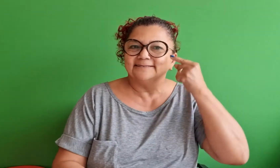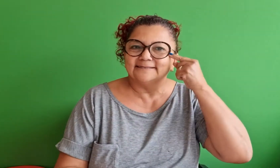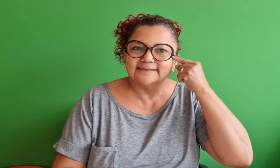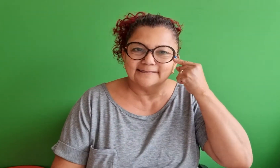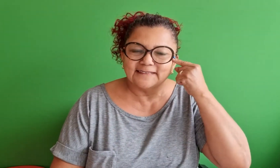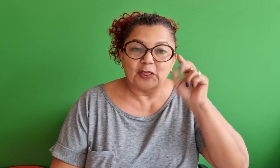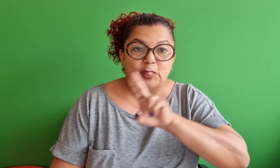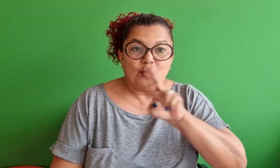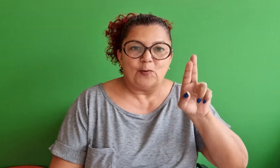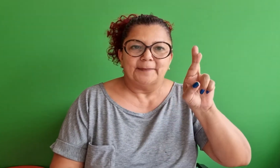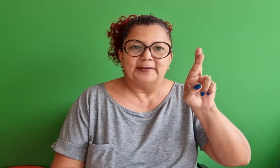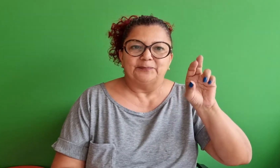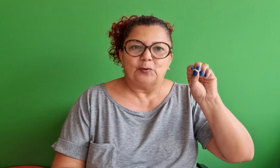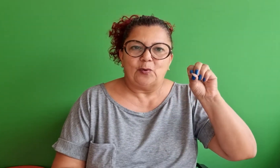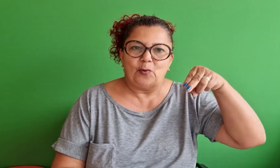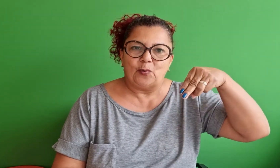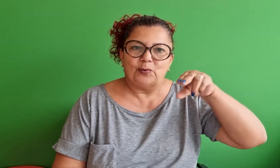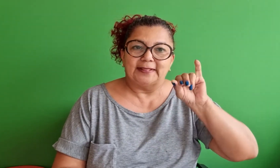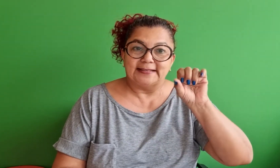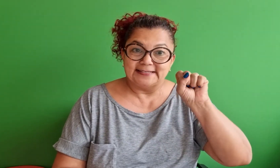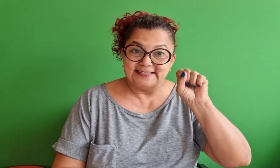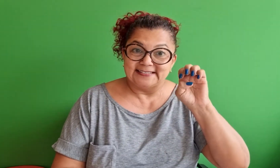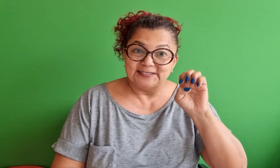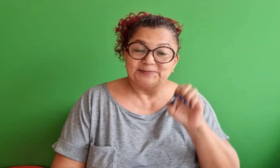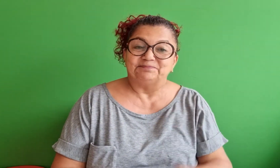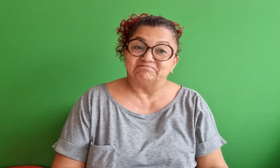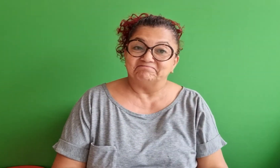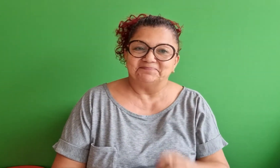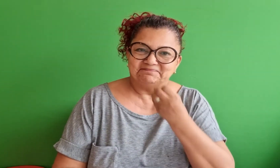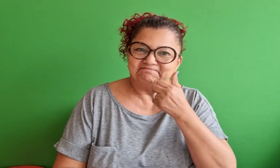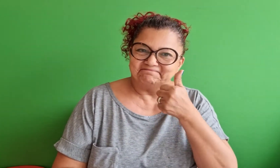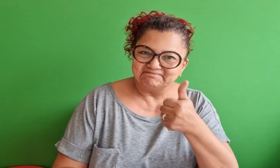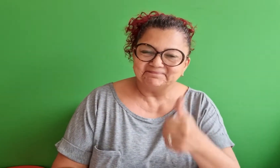meu sinal é este, meu nome é Ronice, tudo bem?